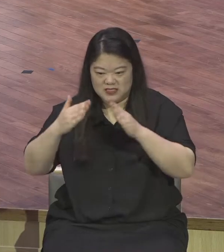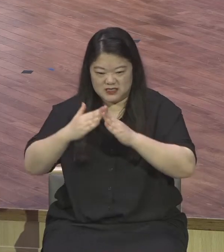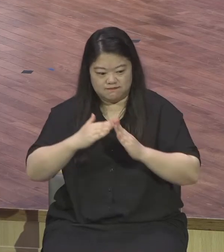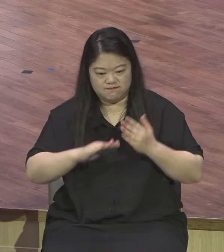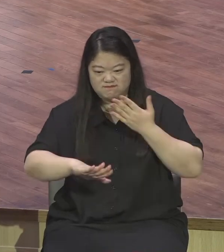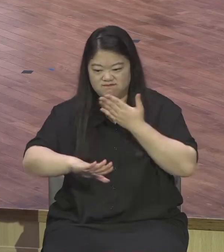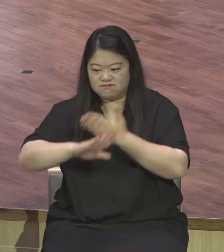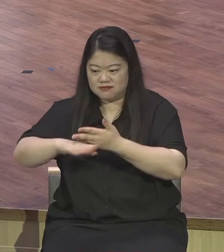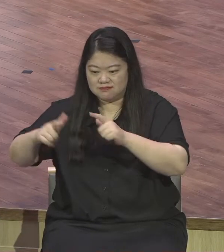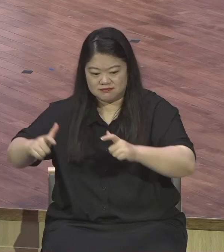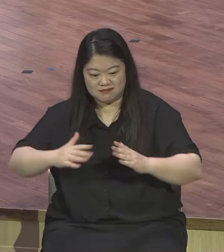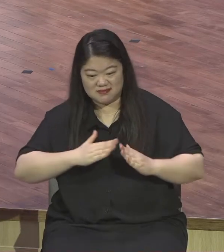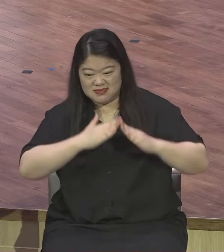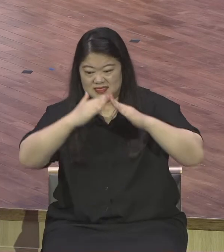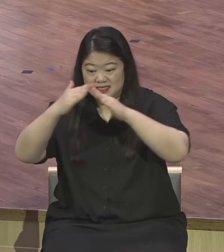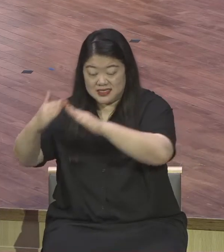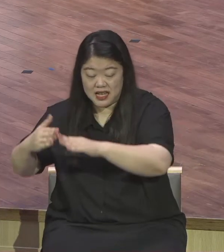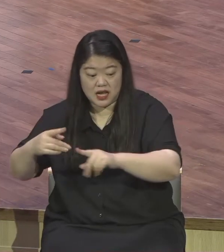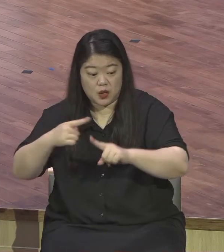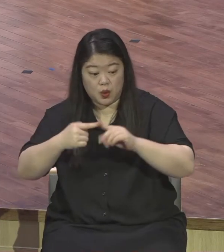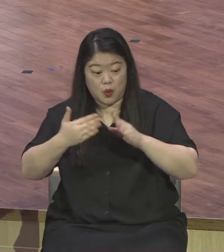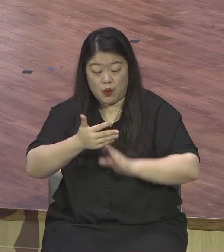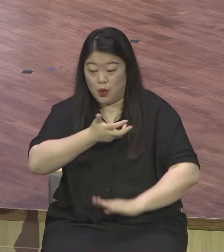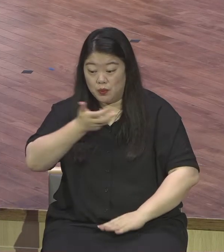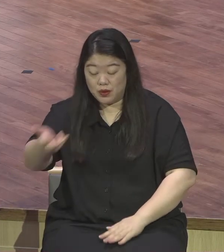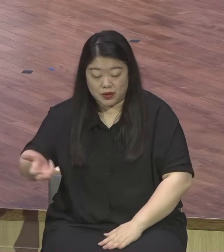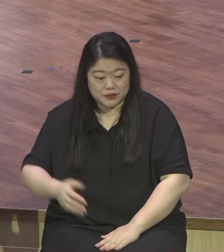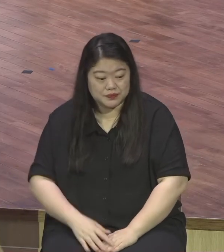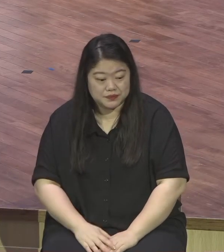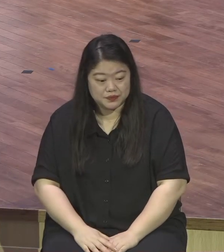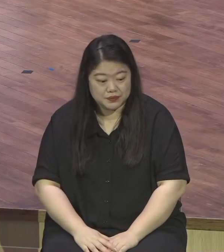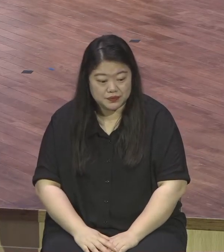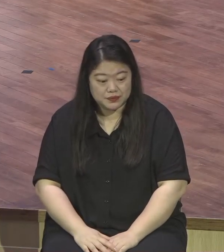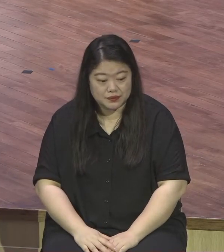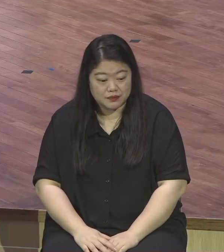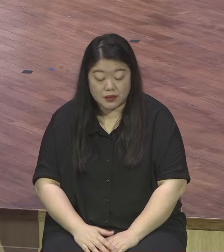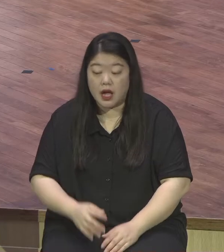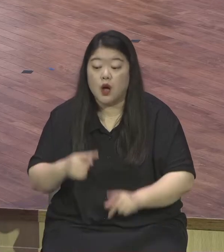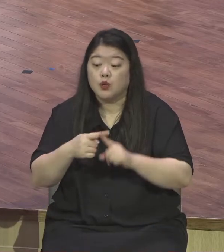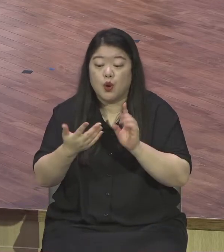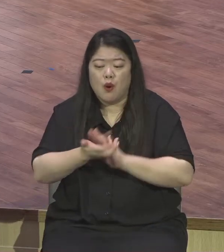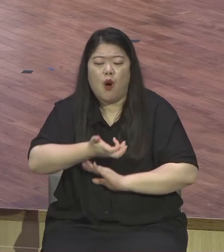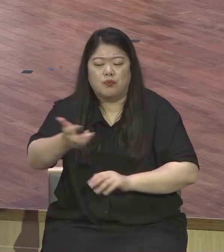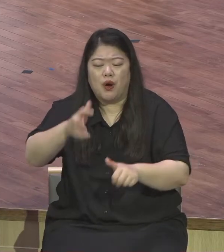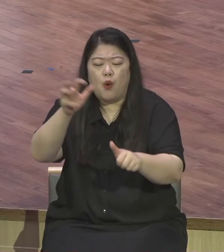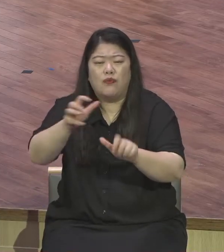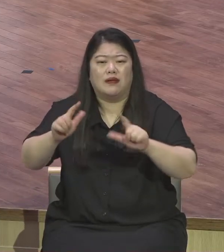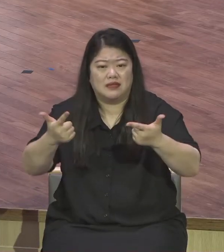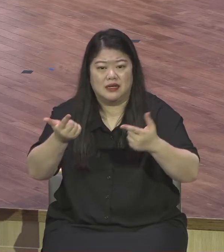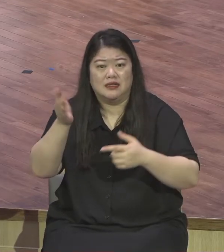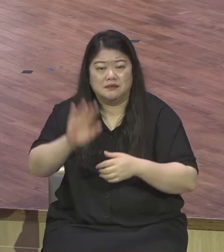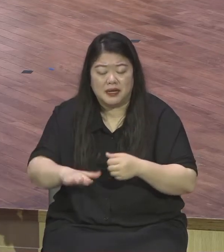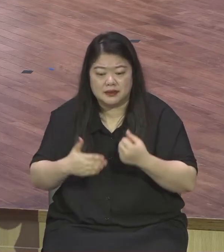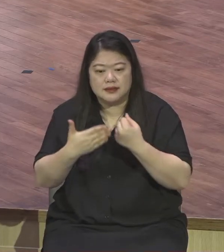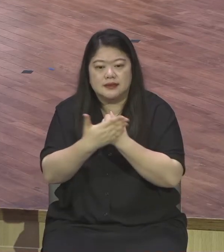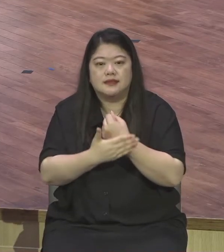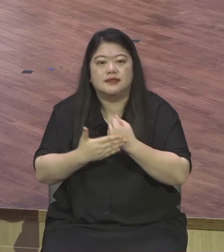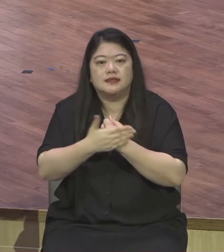은혜를 못 받았구나 은혜 받고 안 받고는 자기 책임이에요 지금 감동 받고 안 받고는